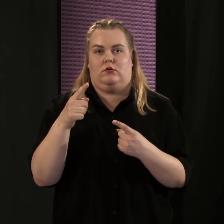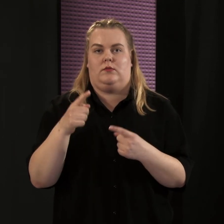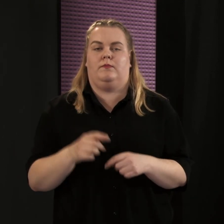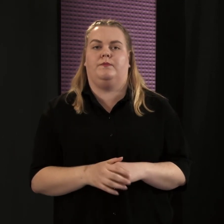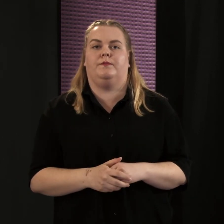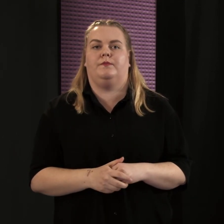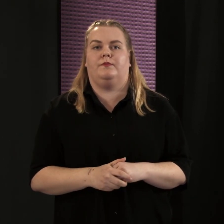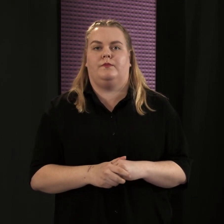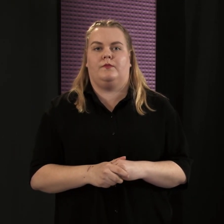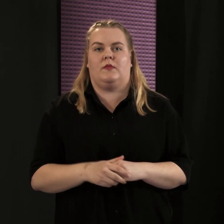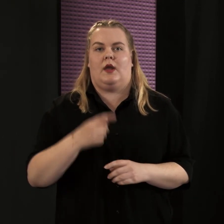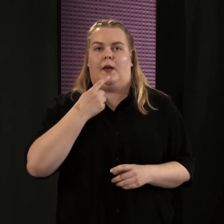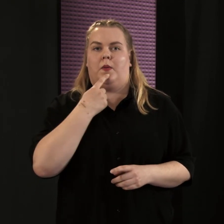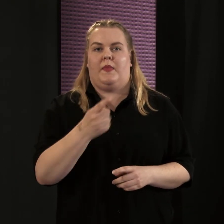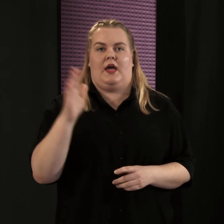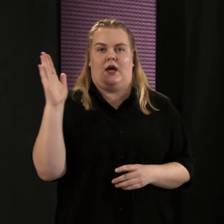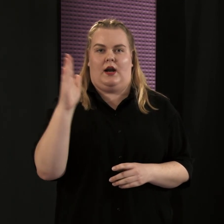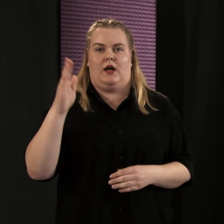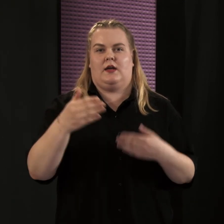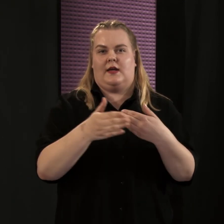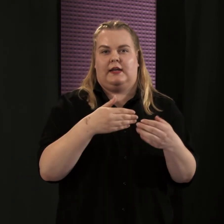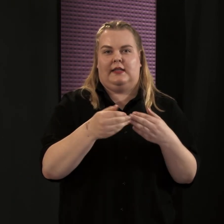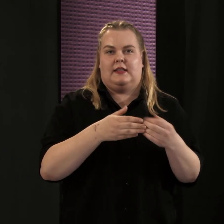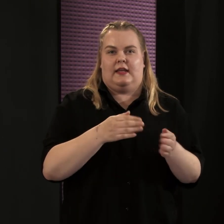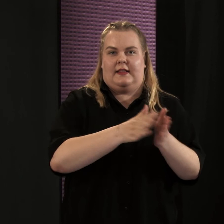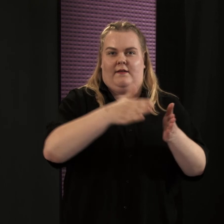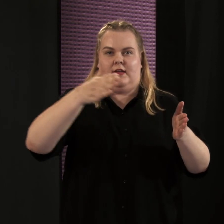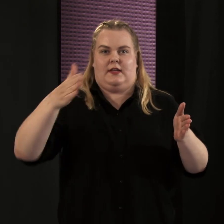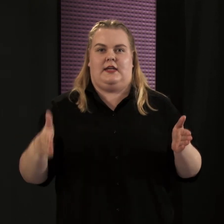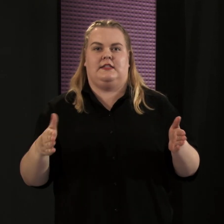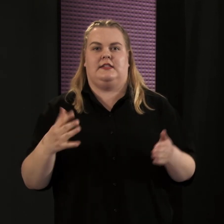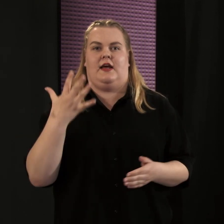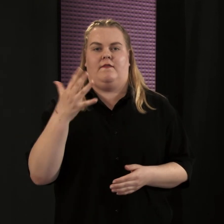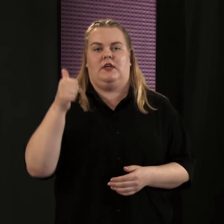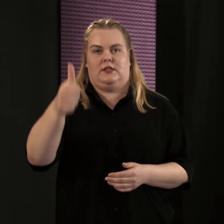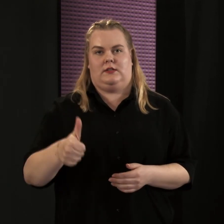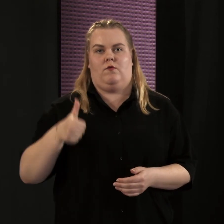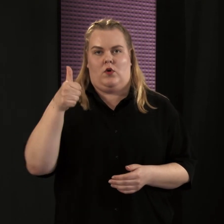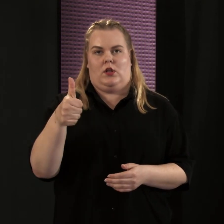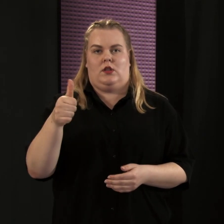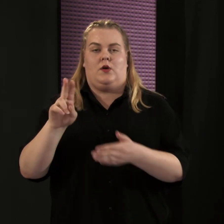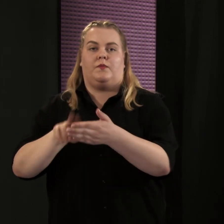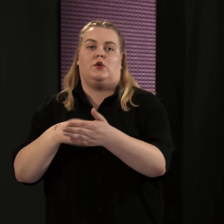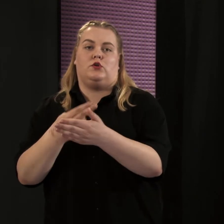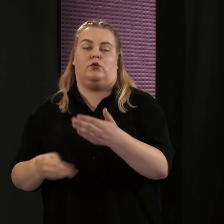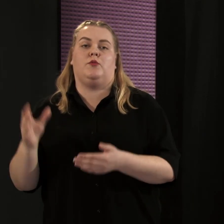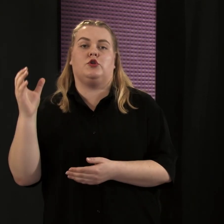Määräaikainen tehtävä kestää viisi vuotta ja sopimuksessa on optio kahdesta